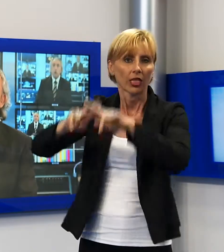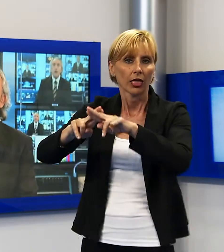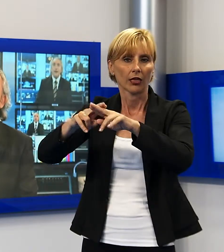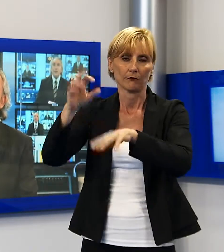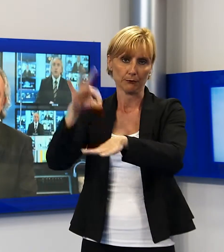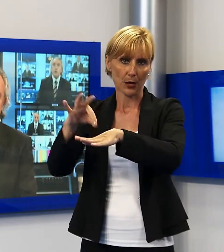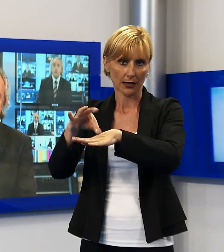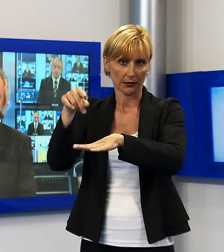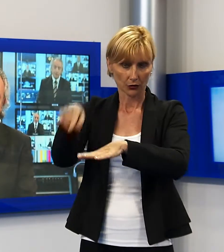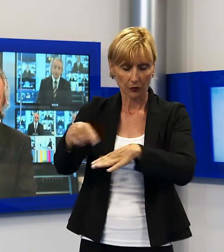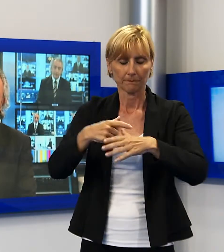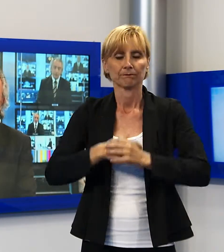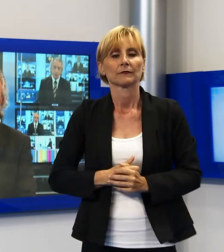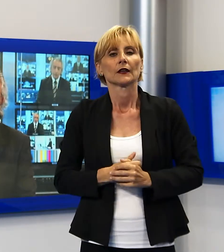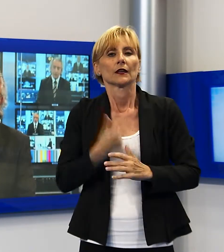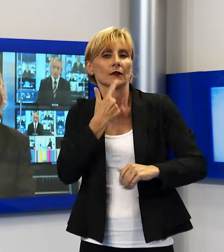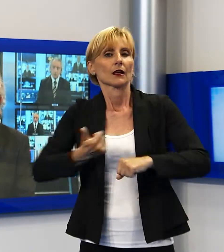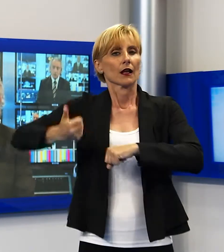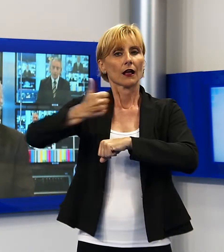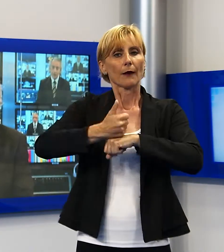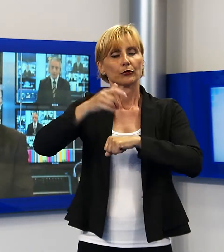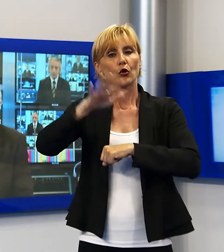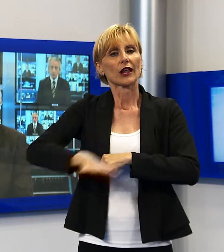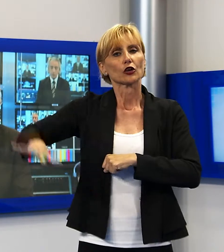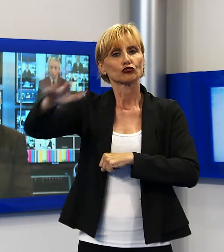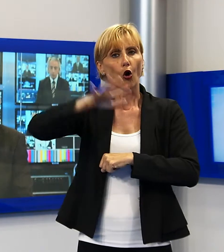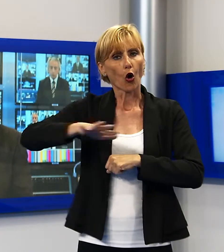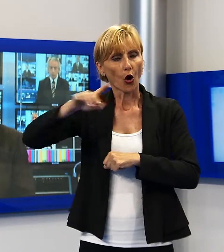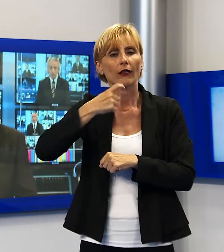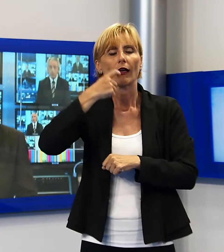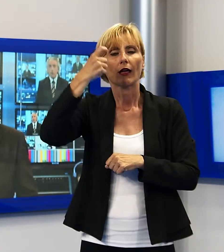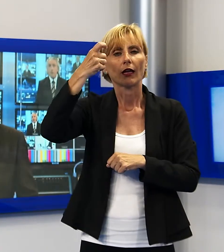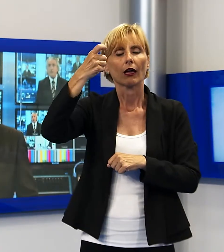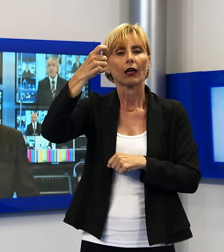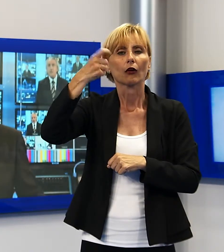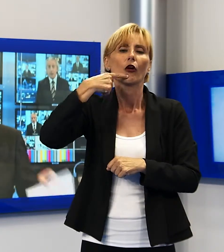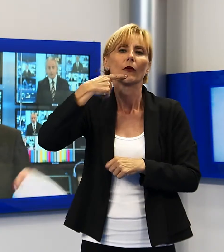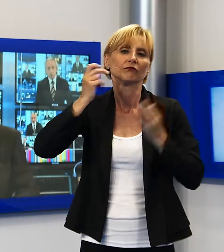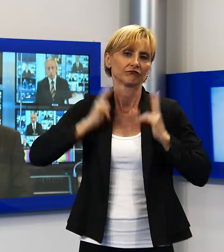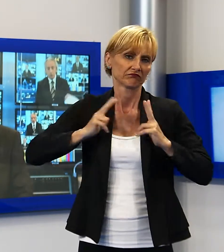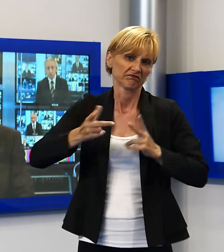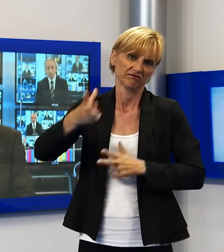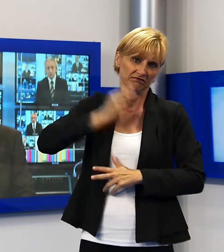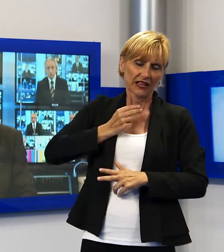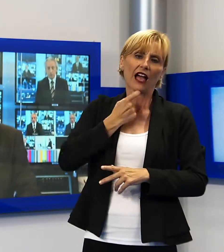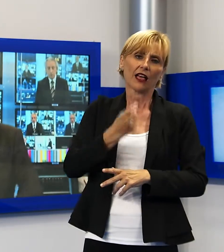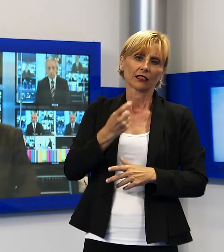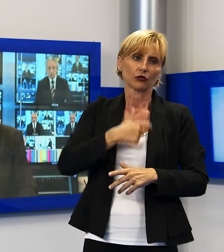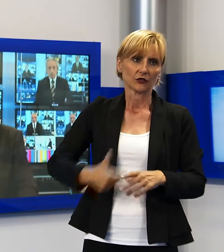rassicurazioni in tal senso dai vertici regionali, ha detto il Sindaco di Borgo a Mozzano, Patrizio Andreucetti. Saliamo in